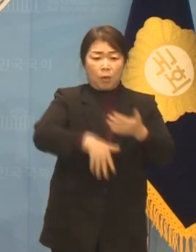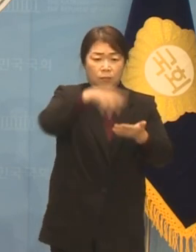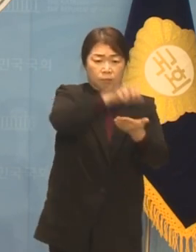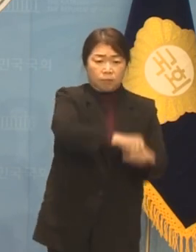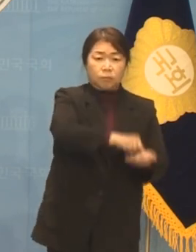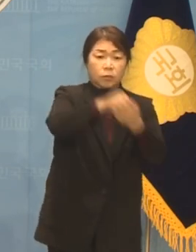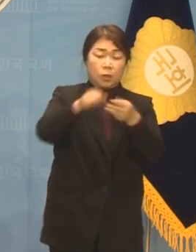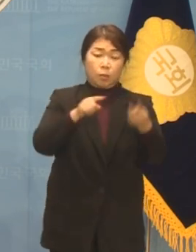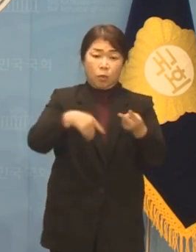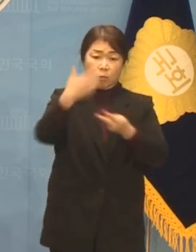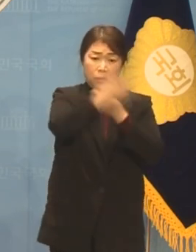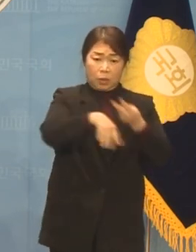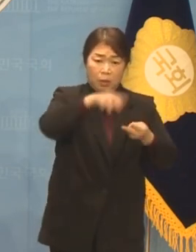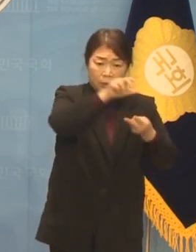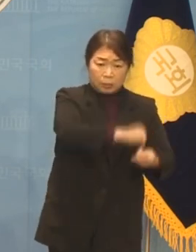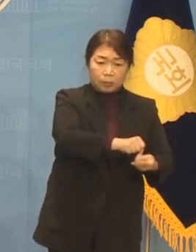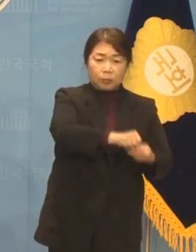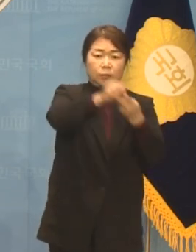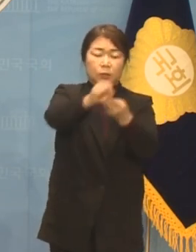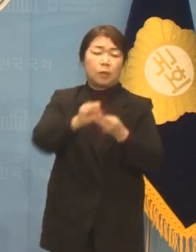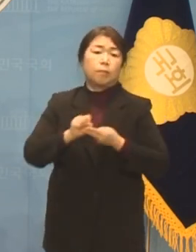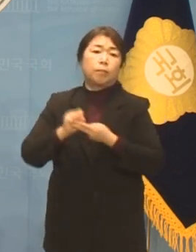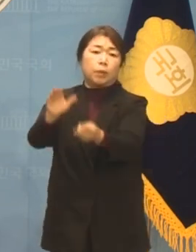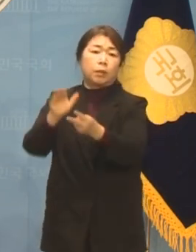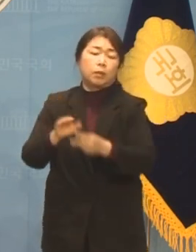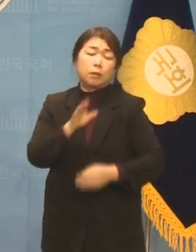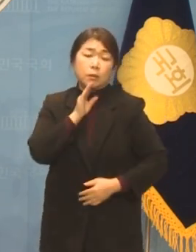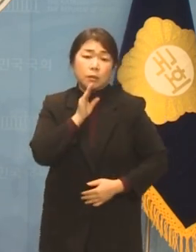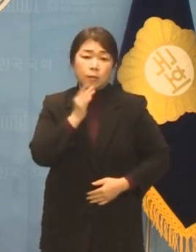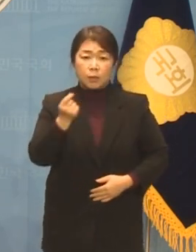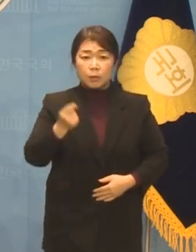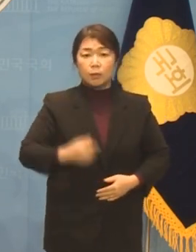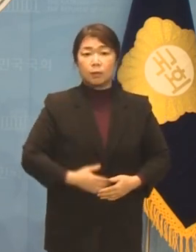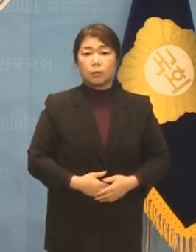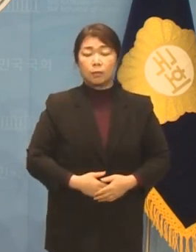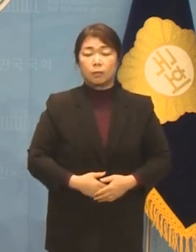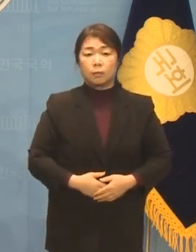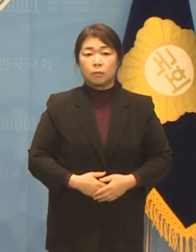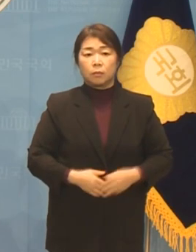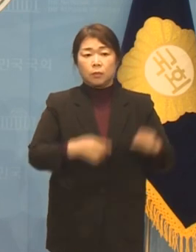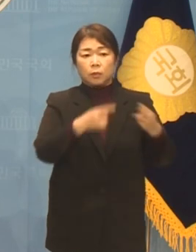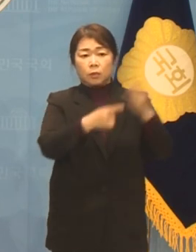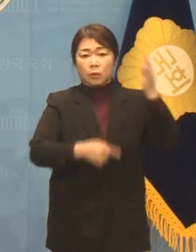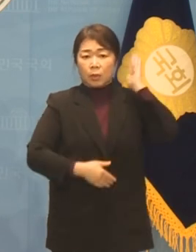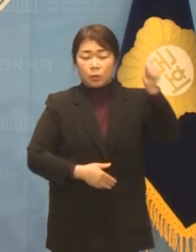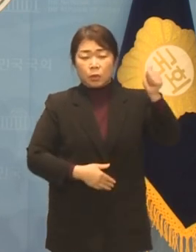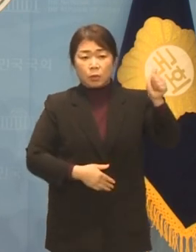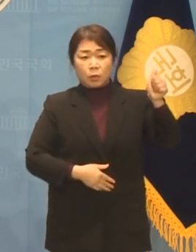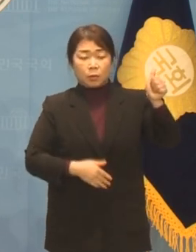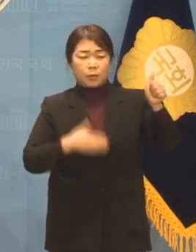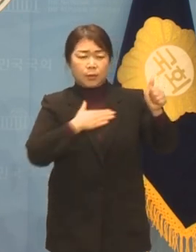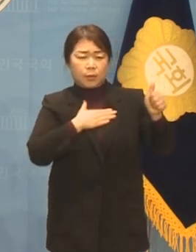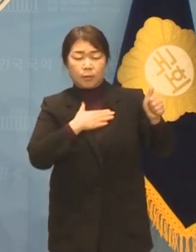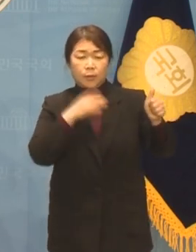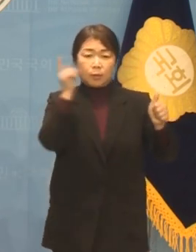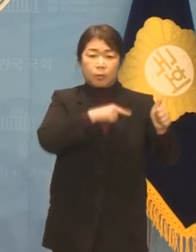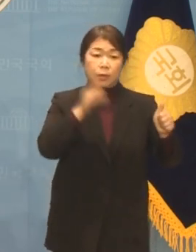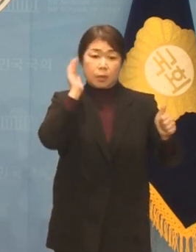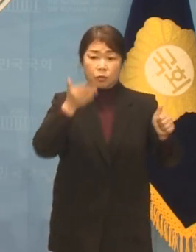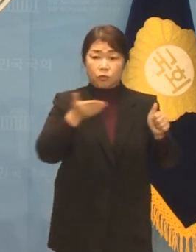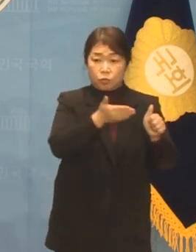끌어낸 것이 사실입니다. 윤 대통령의 심기를 거스르는 말을 알아서 차단하는